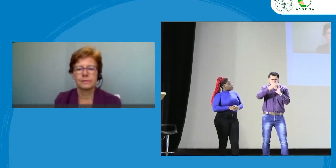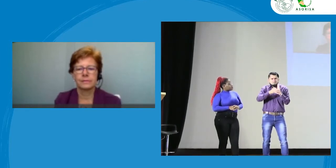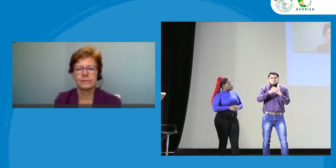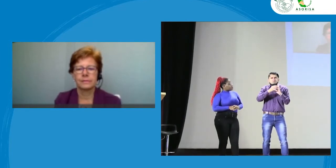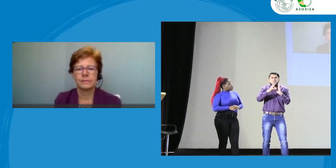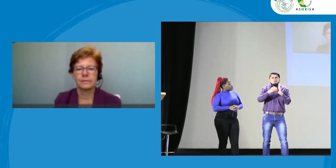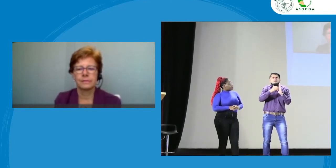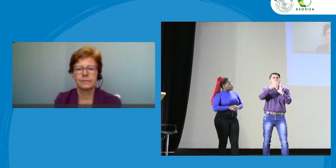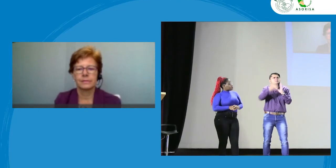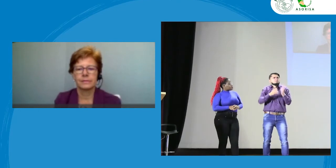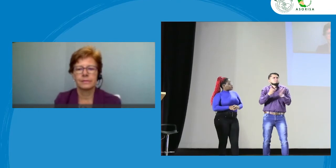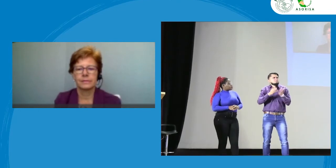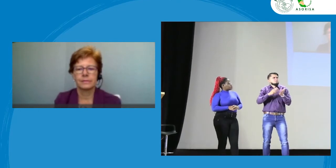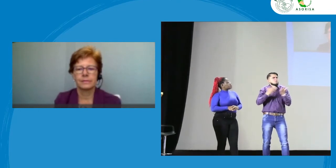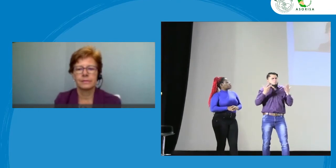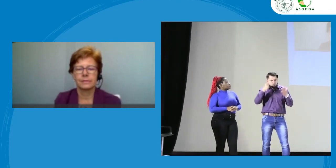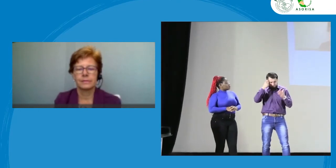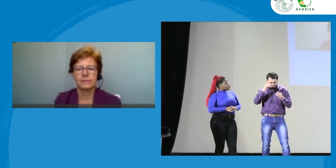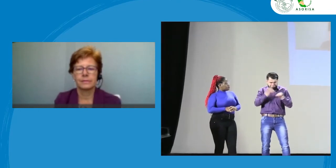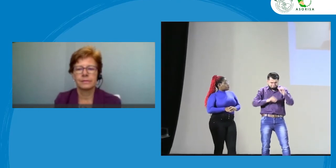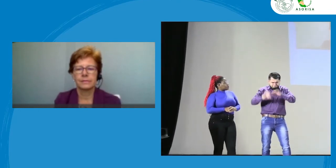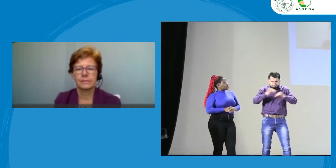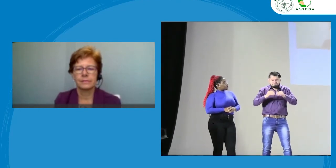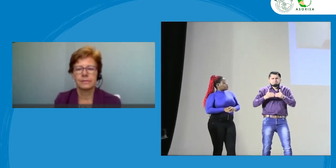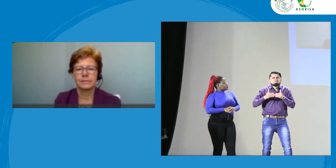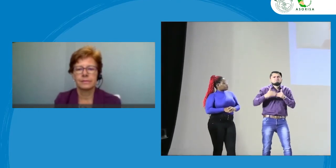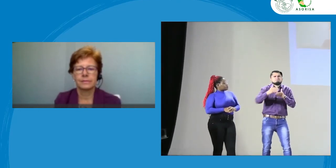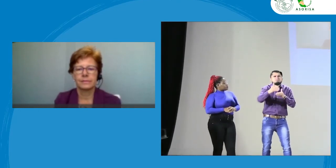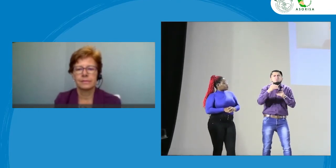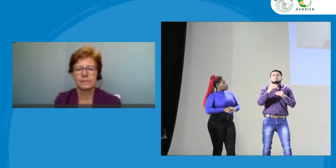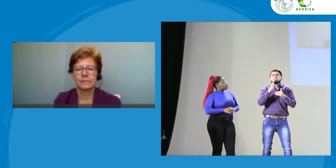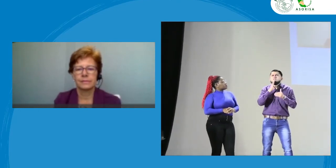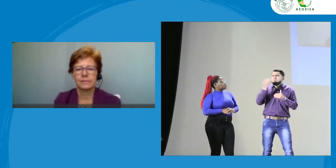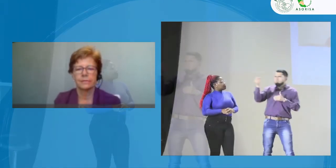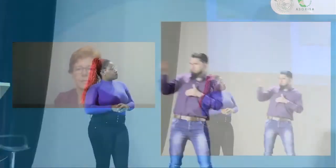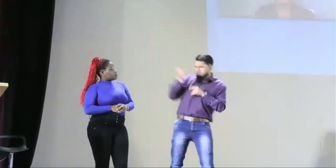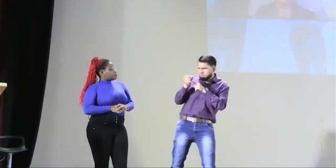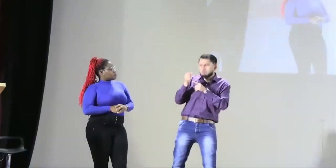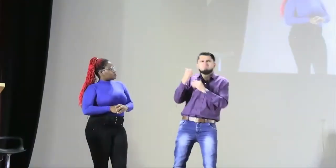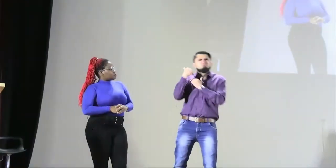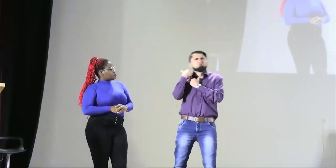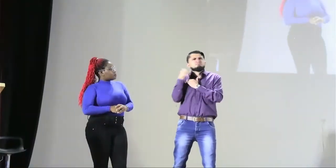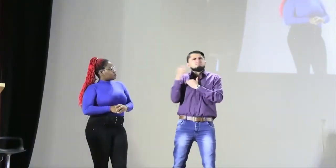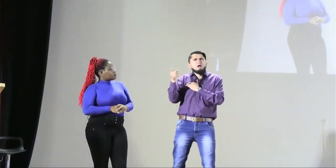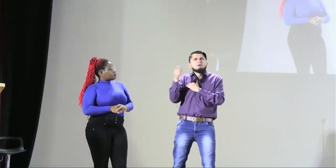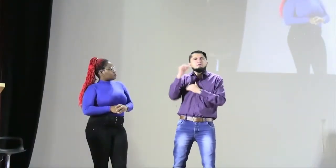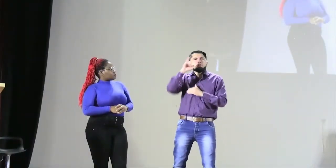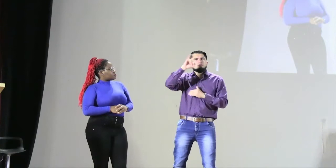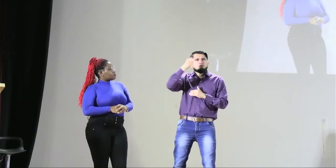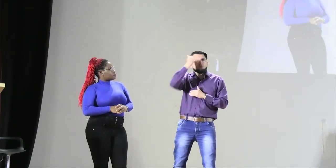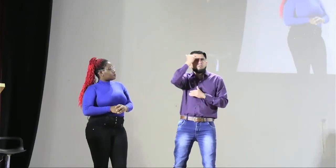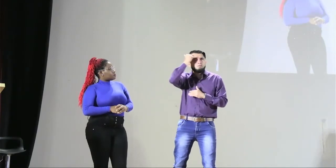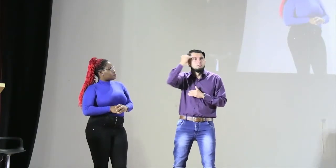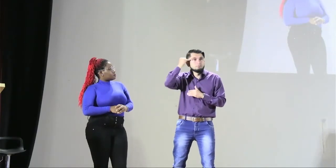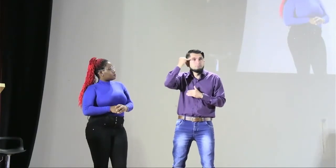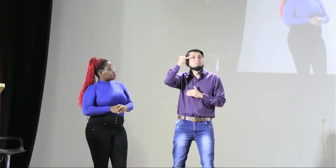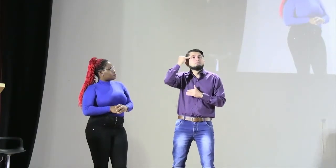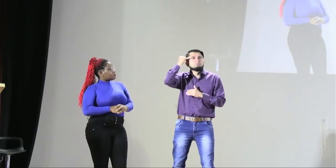ética y los retos que vienen hacia el futuro también en este aspecto. En este momento